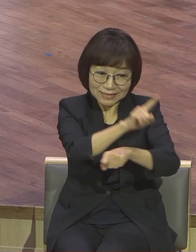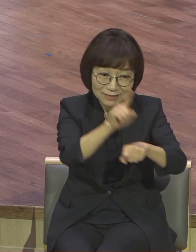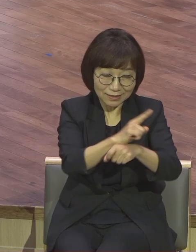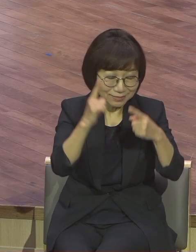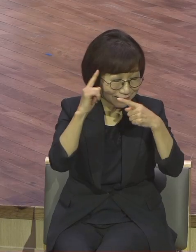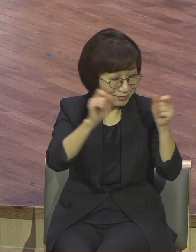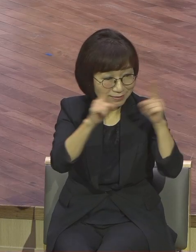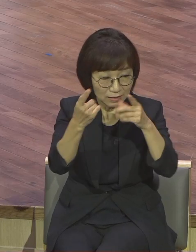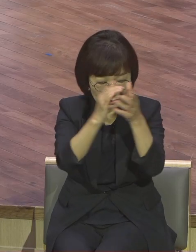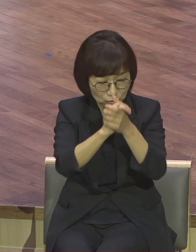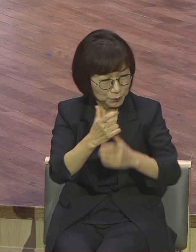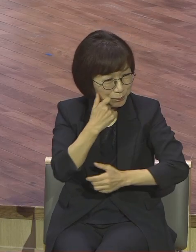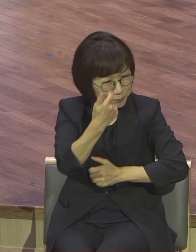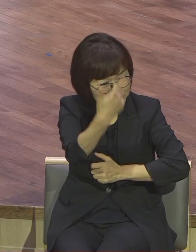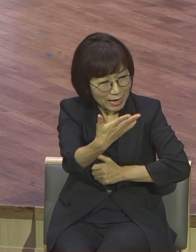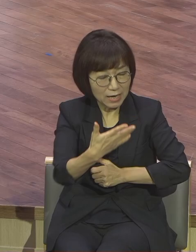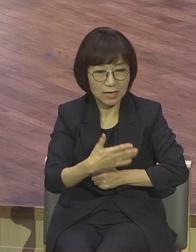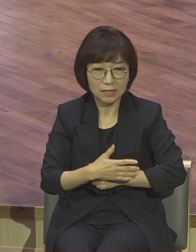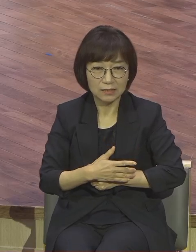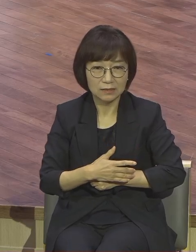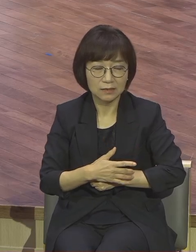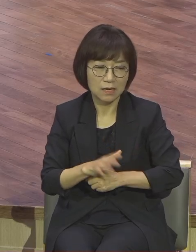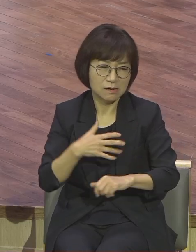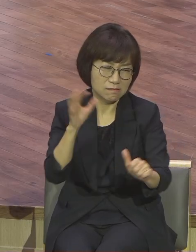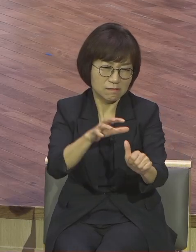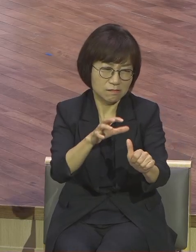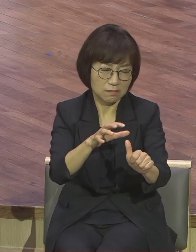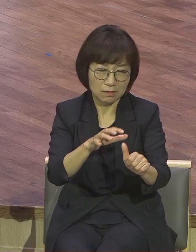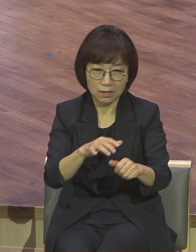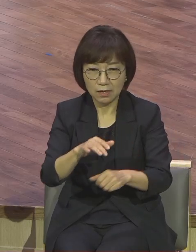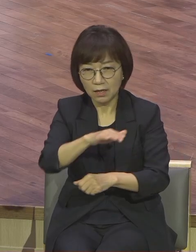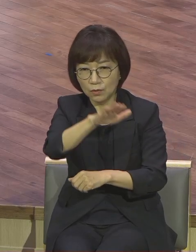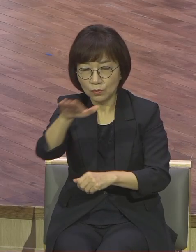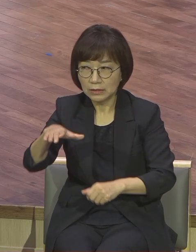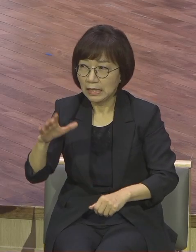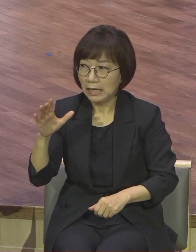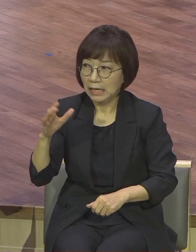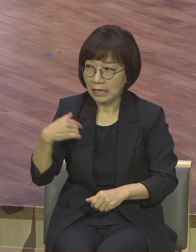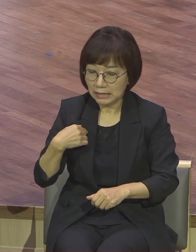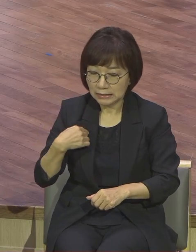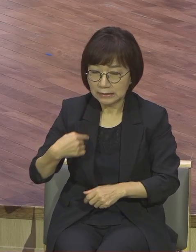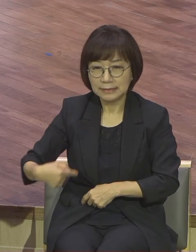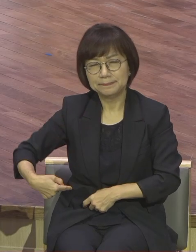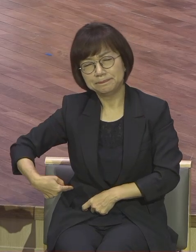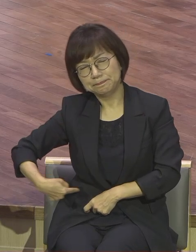음성을 가슴에 새겨야 됩니다 한 시간도 깨어있을 수 없더냐